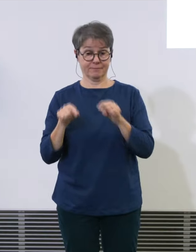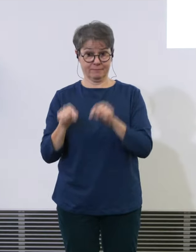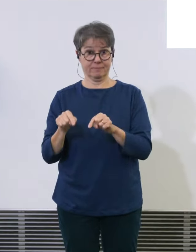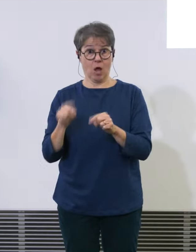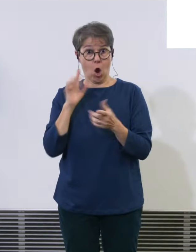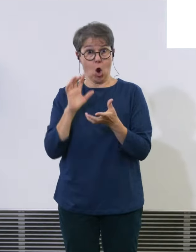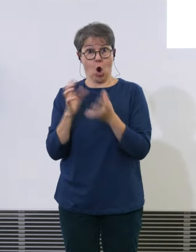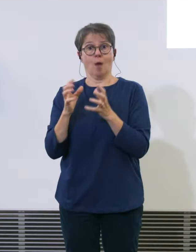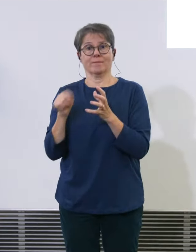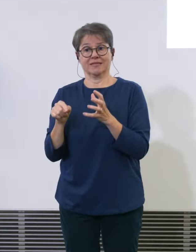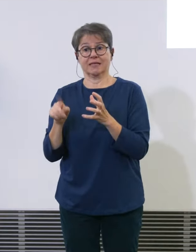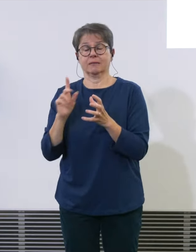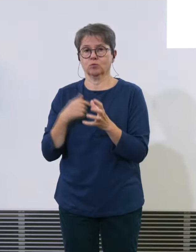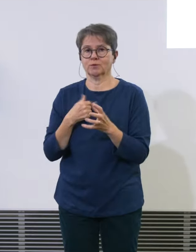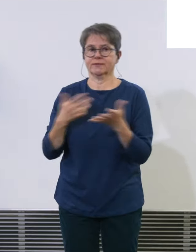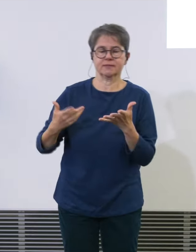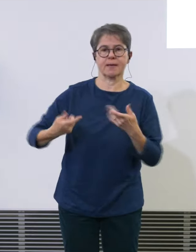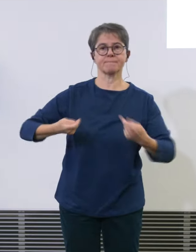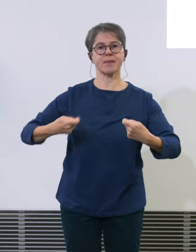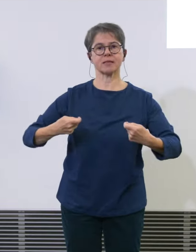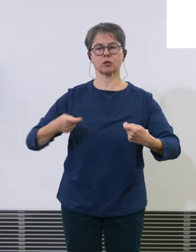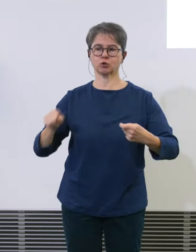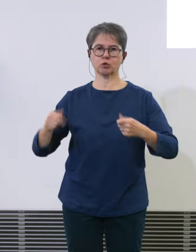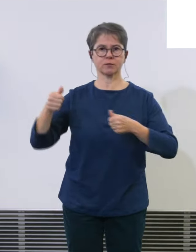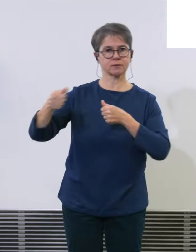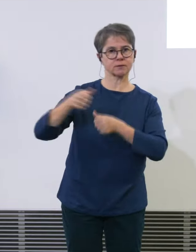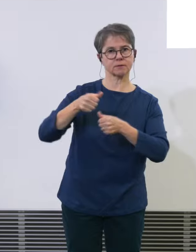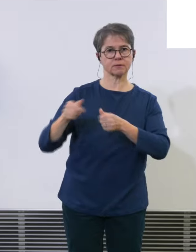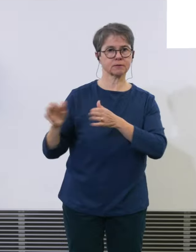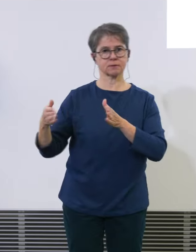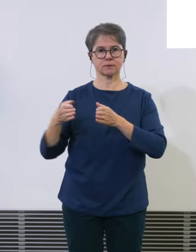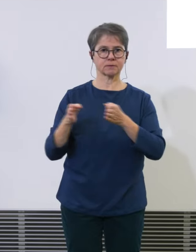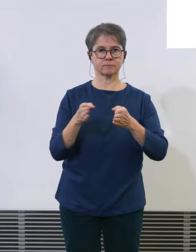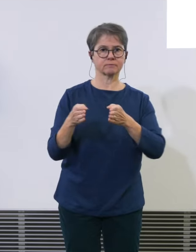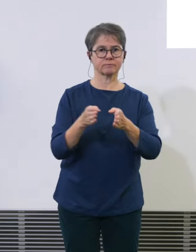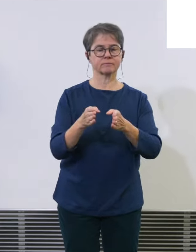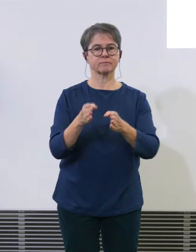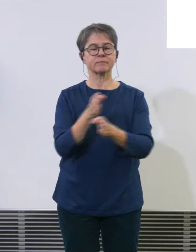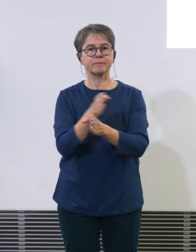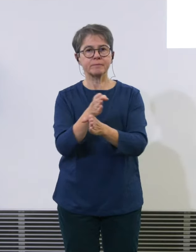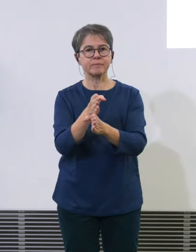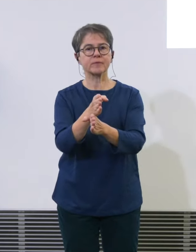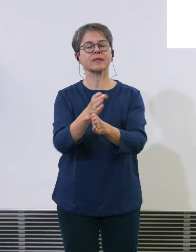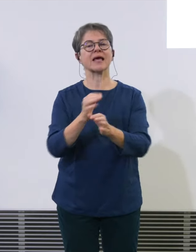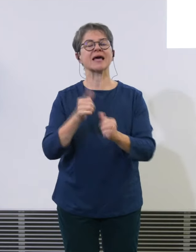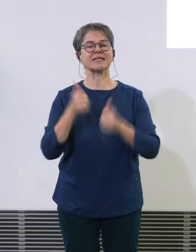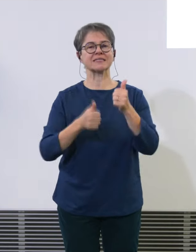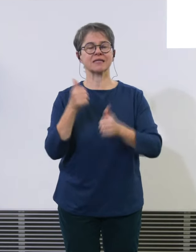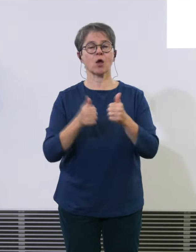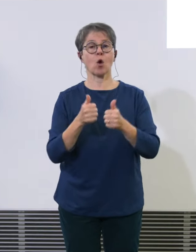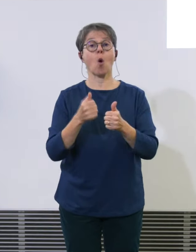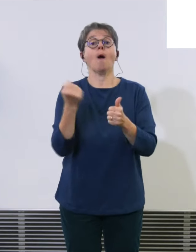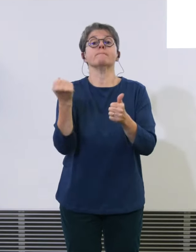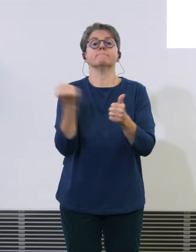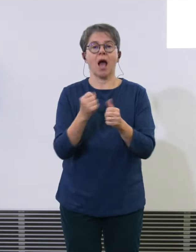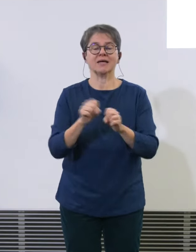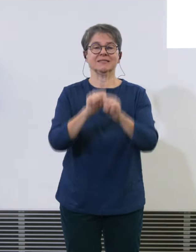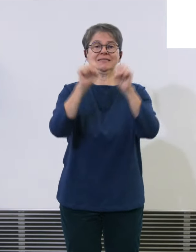wir dann managen, das Risiko mitigieren. Und das kreiert aus dem System mehr Aufwand und